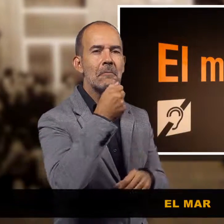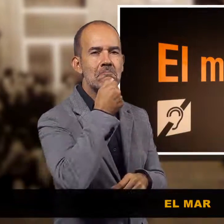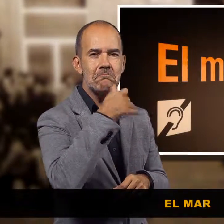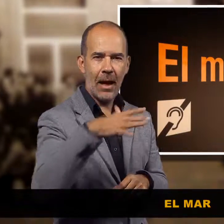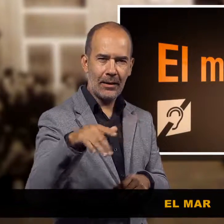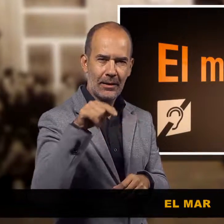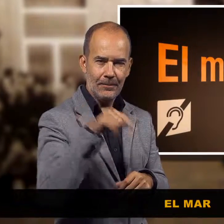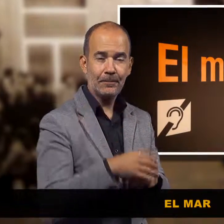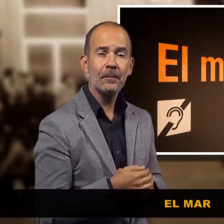El mar.